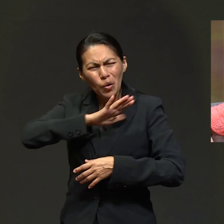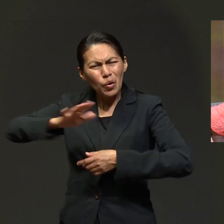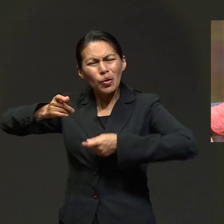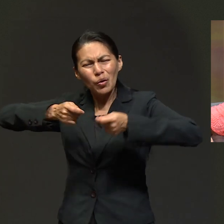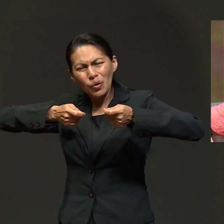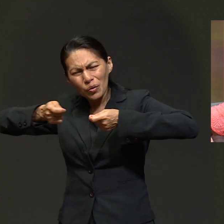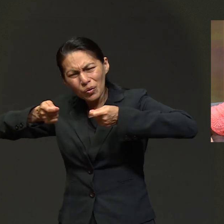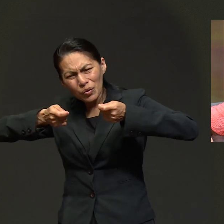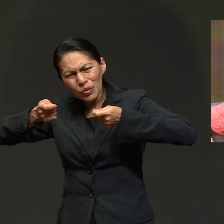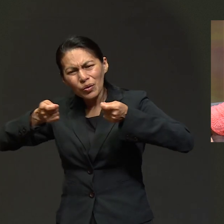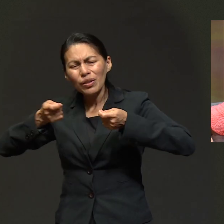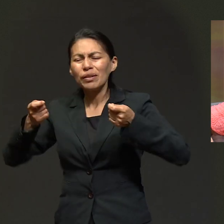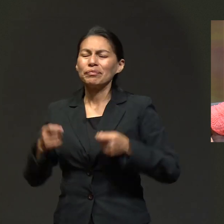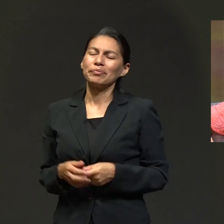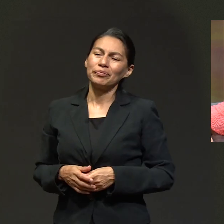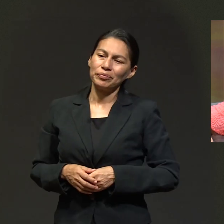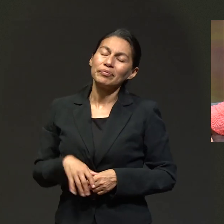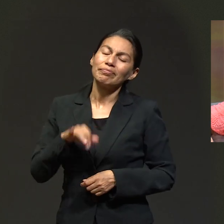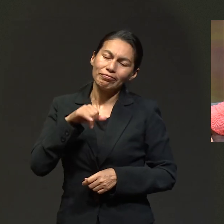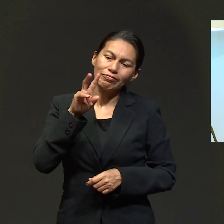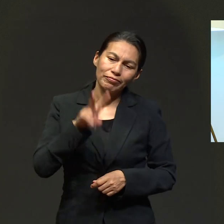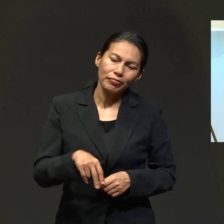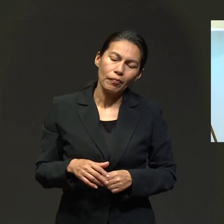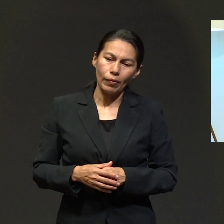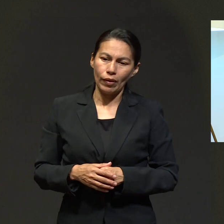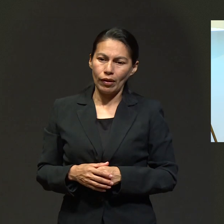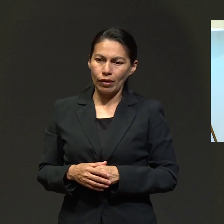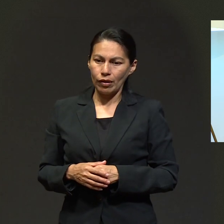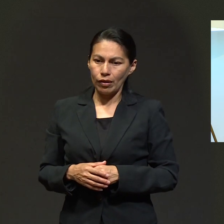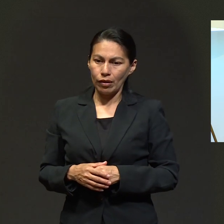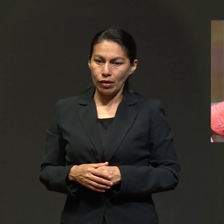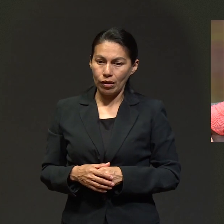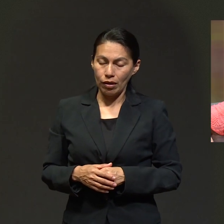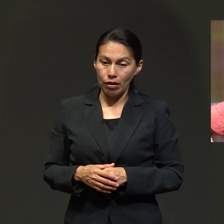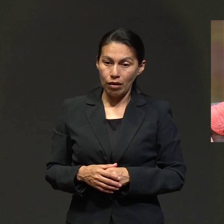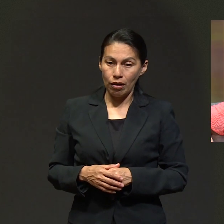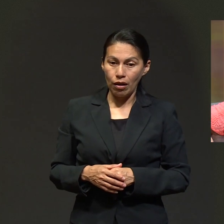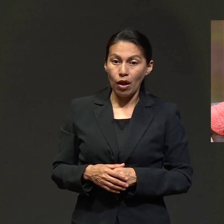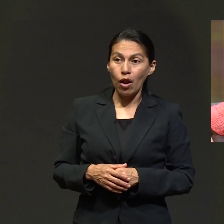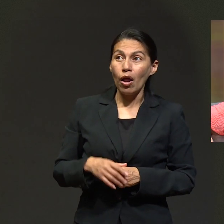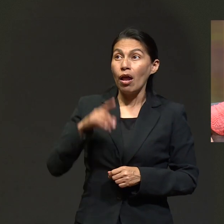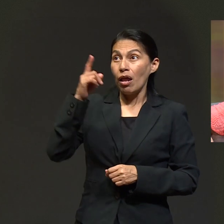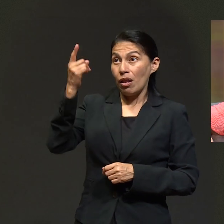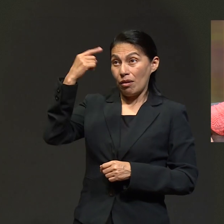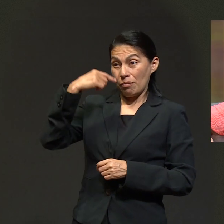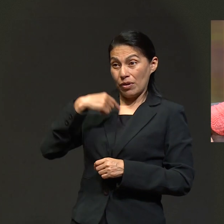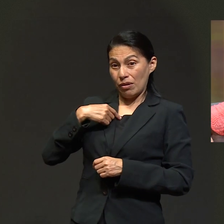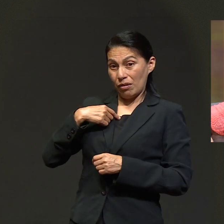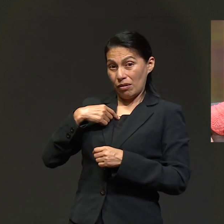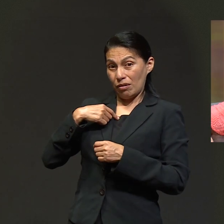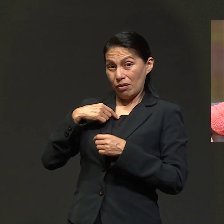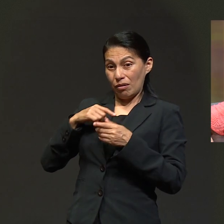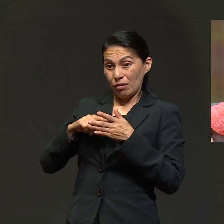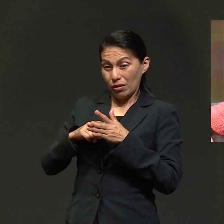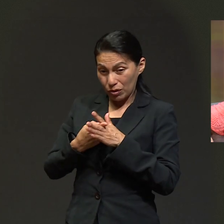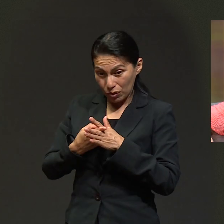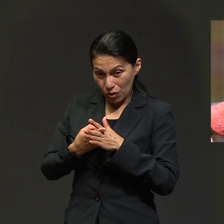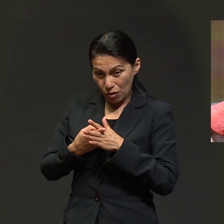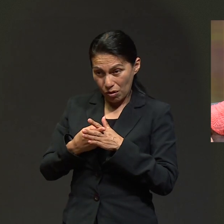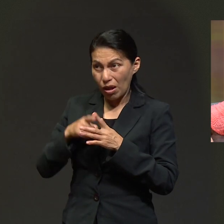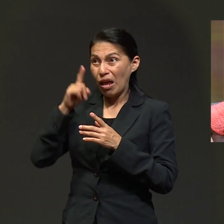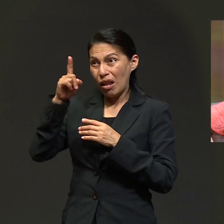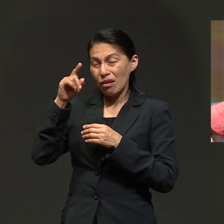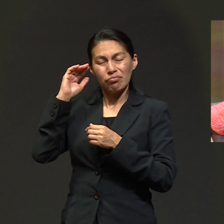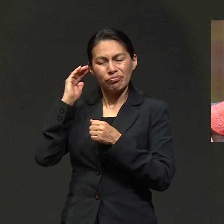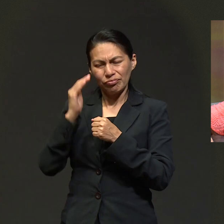calce. Él está al control definitivamente. Y como dice su palabra, la obra que Dios empezó en mí, Él la va a concluir.